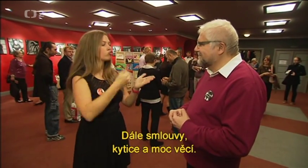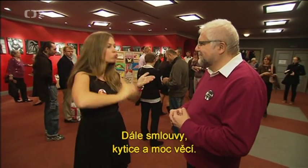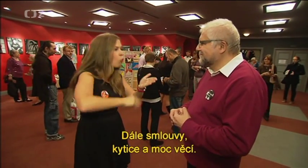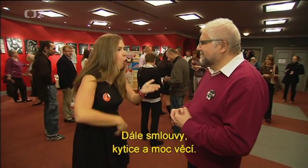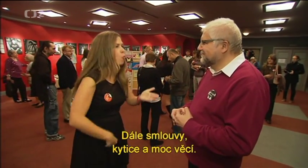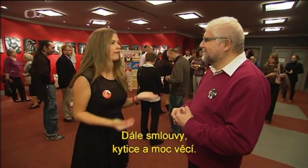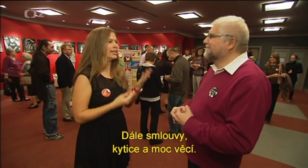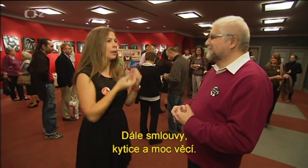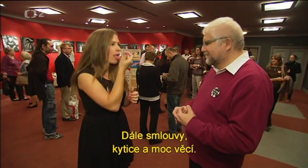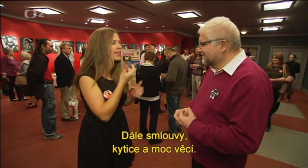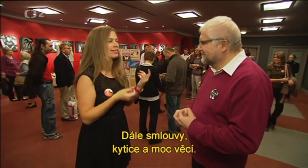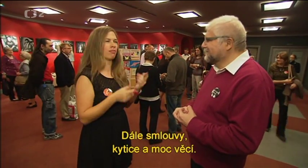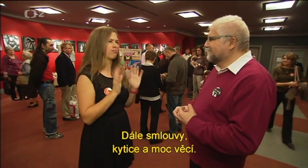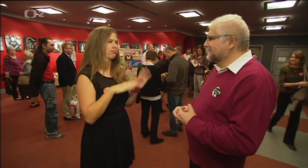kytice a moc věcí.